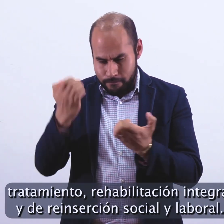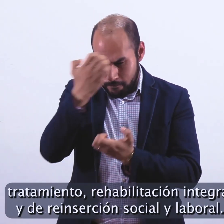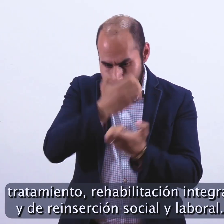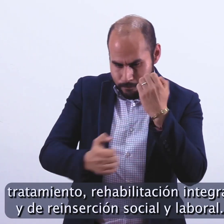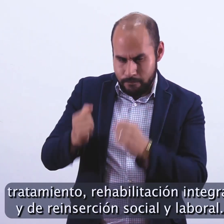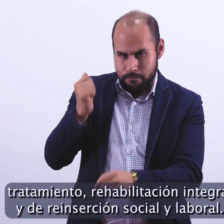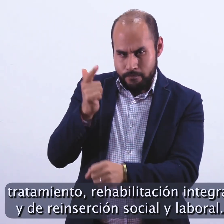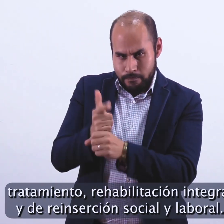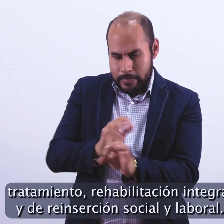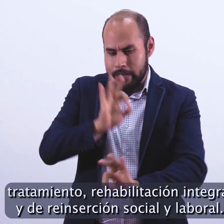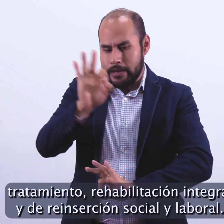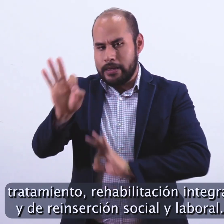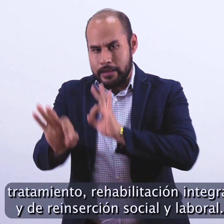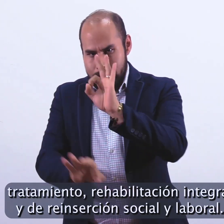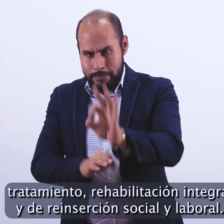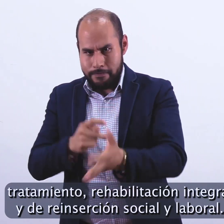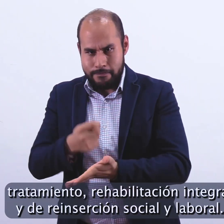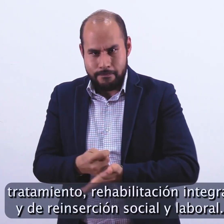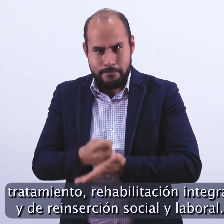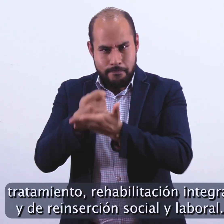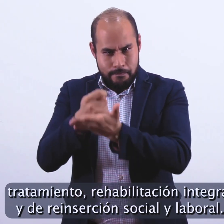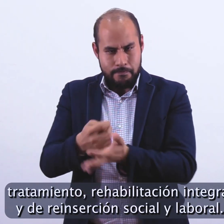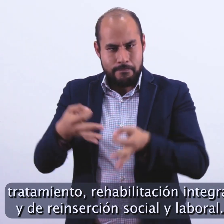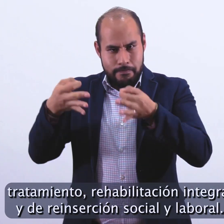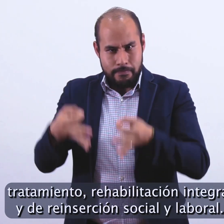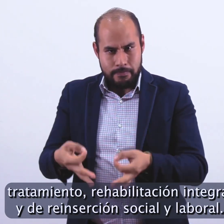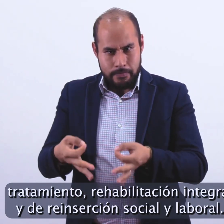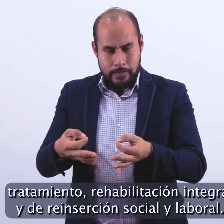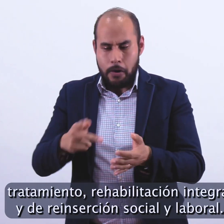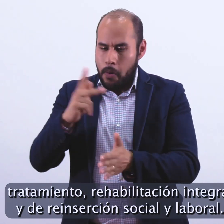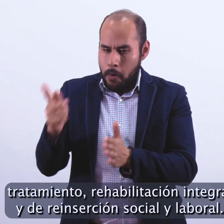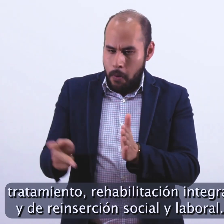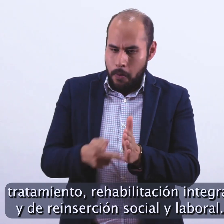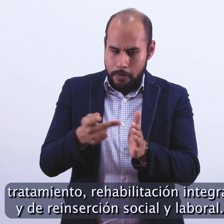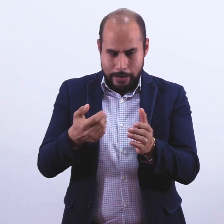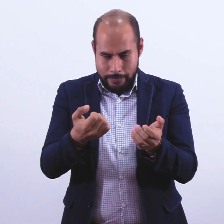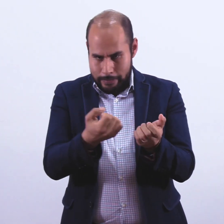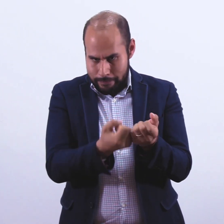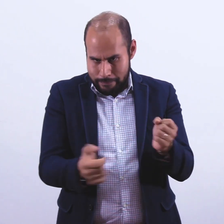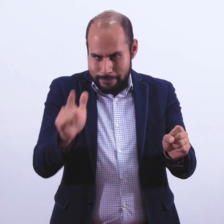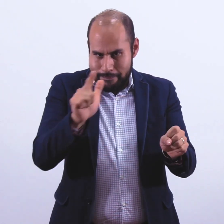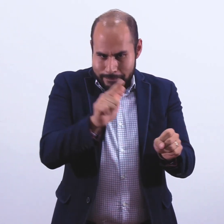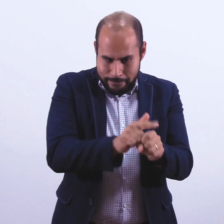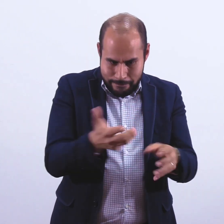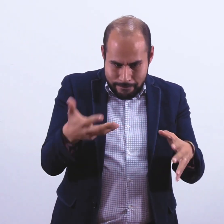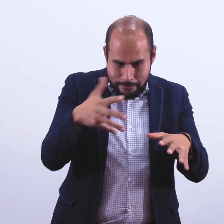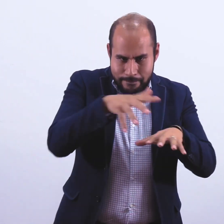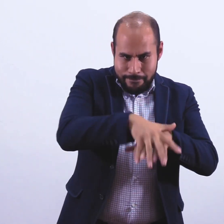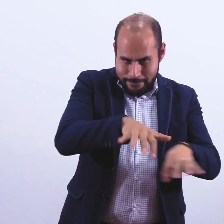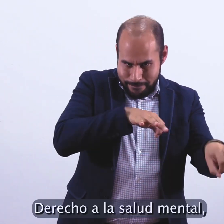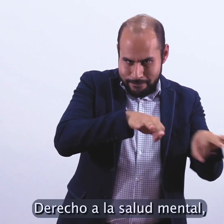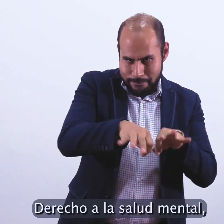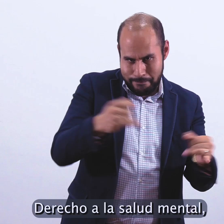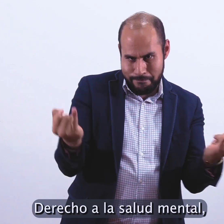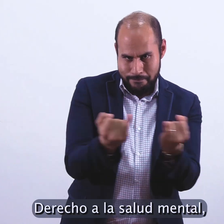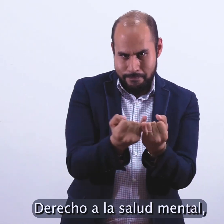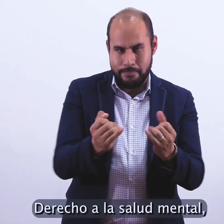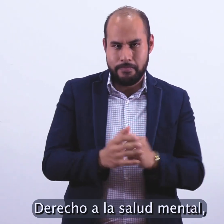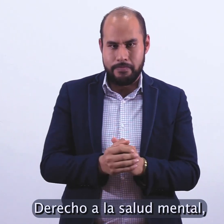tratamiento, rehabilitación integral y de reinserción social y laboral. Derecho a la salud mental.